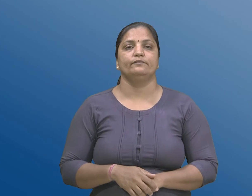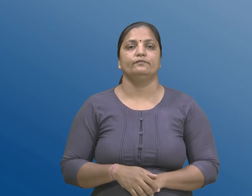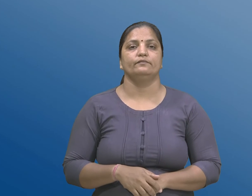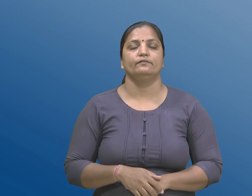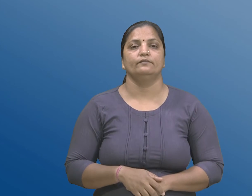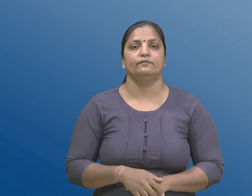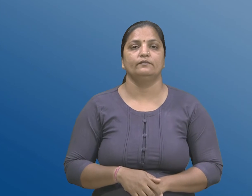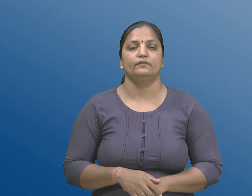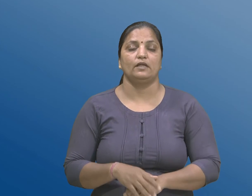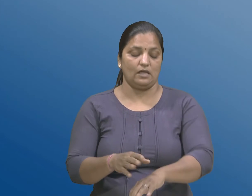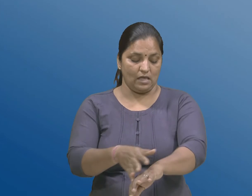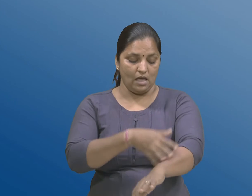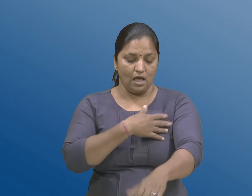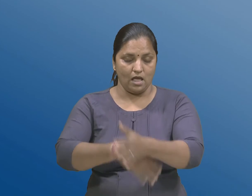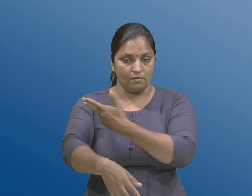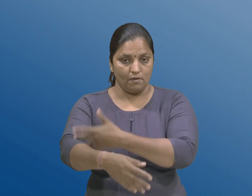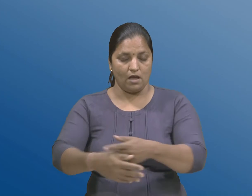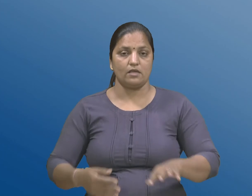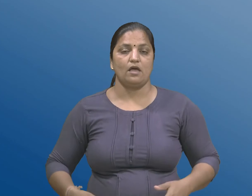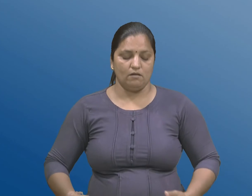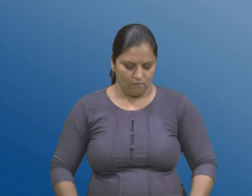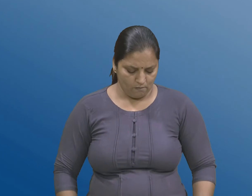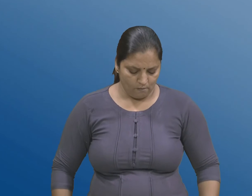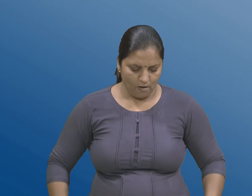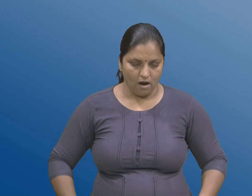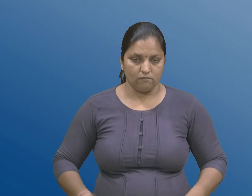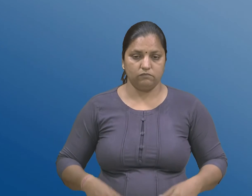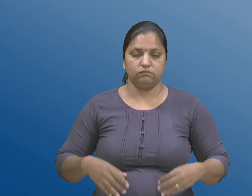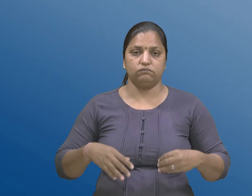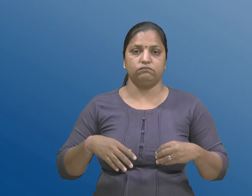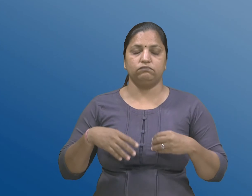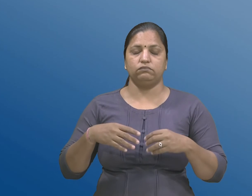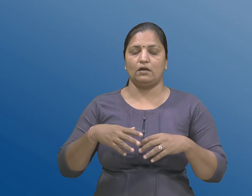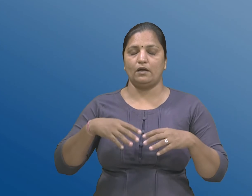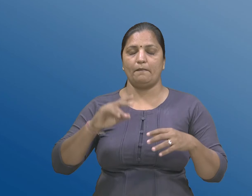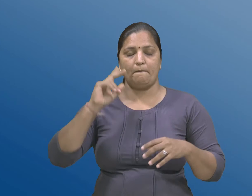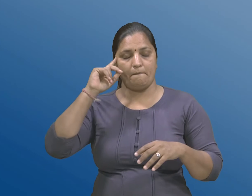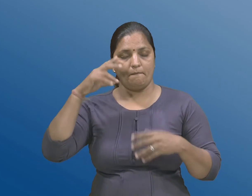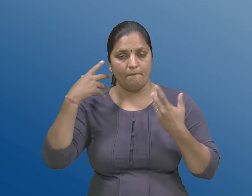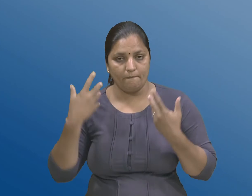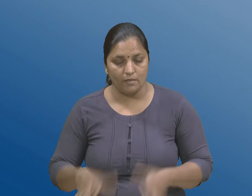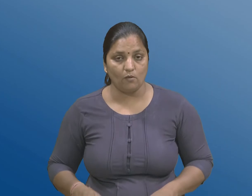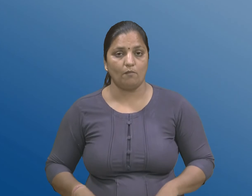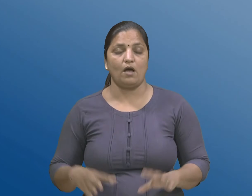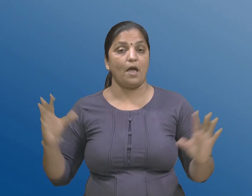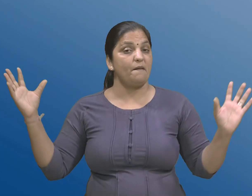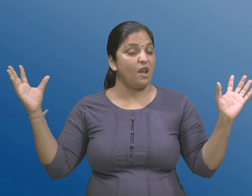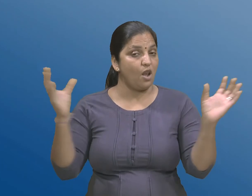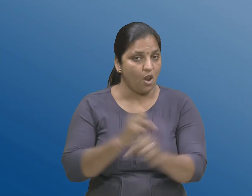हाथमा अथ्वा पगमा सम्वेदना गुमावी, उपरांत सम्वेदना गुमावी, औने